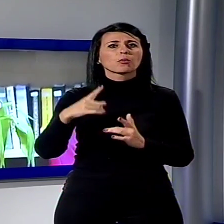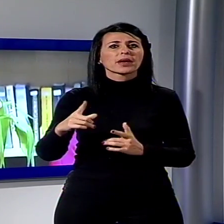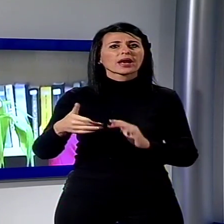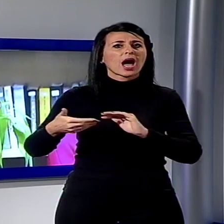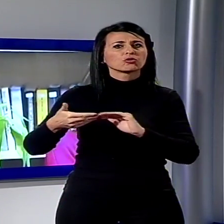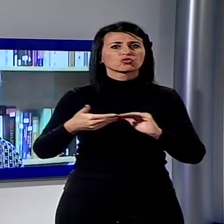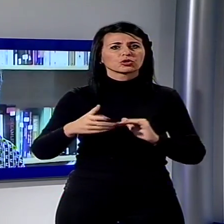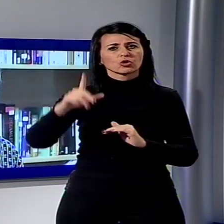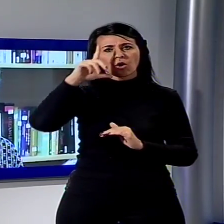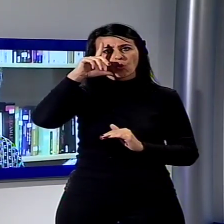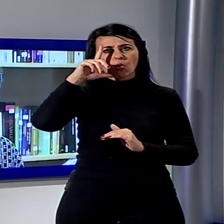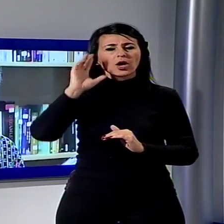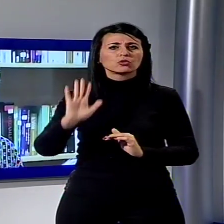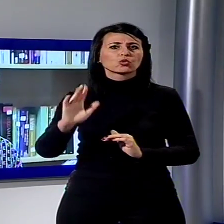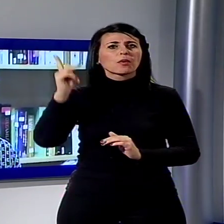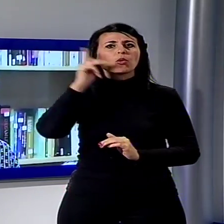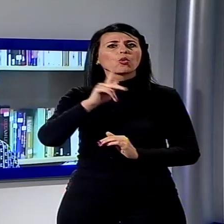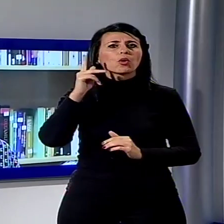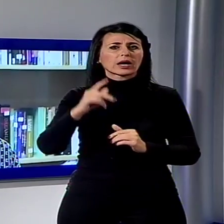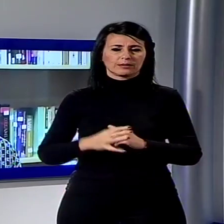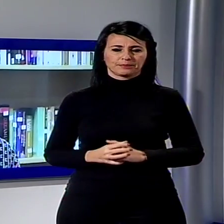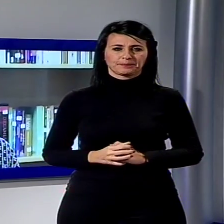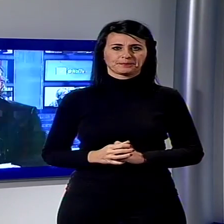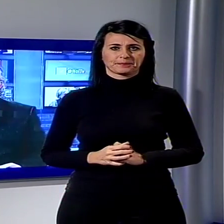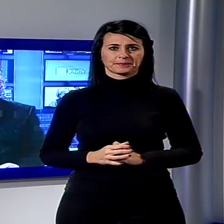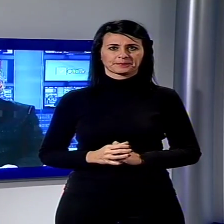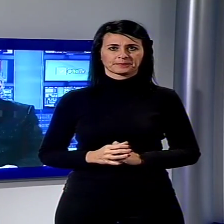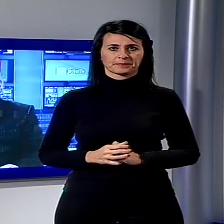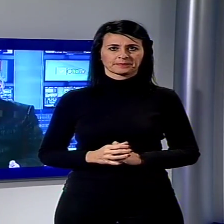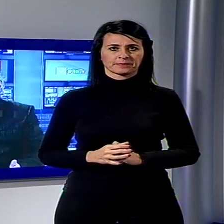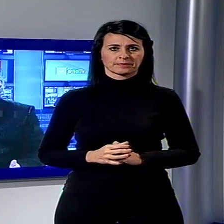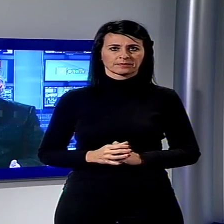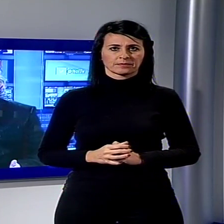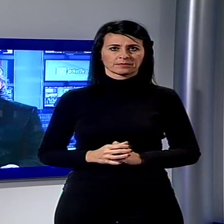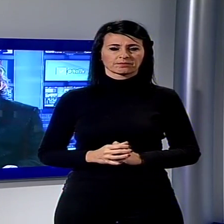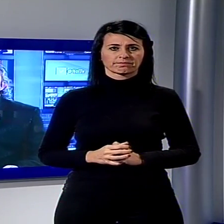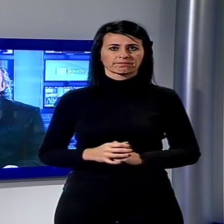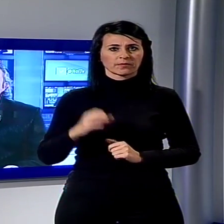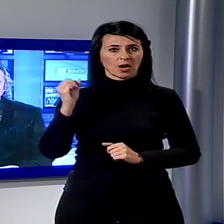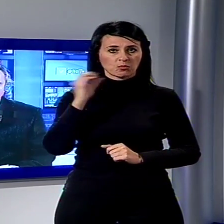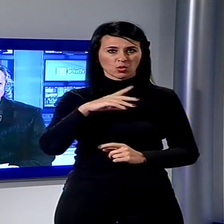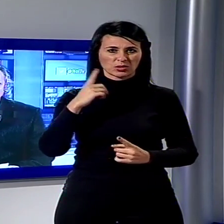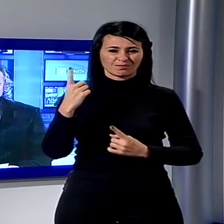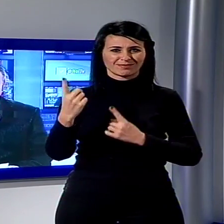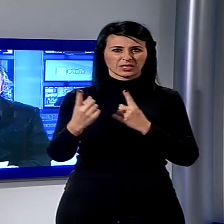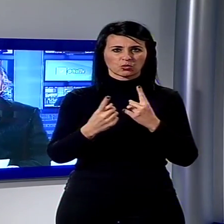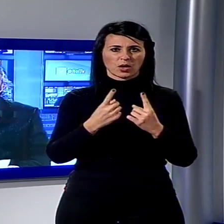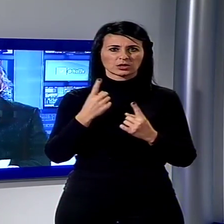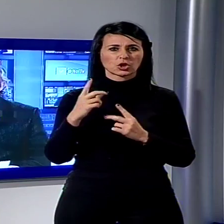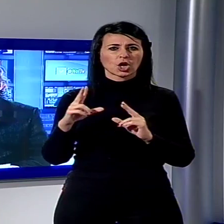997928. Un'altra brutta vicenda di cronaca. Mi hanno aggredito alle spalle,